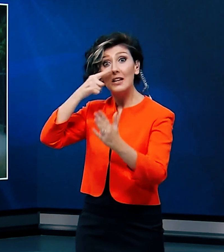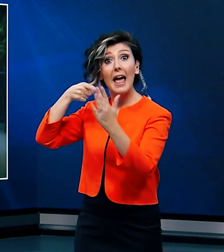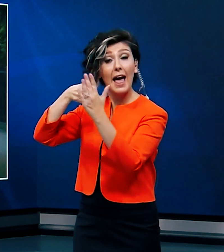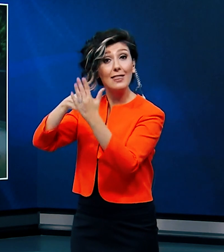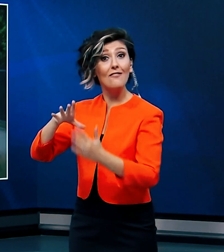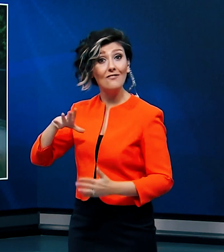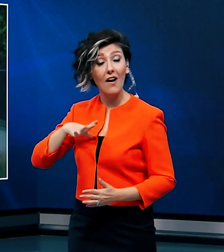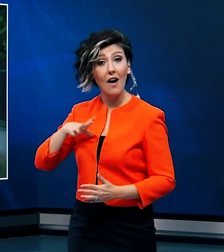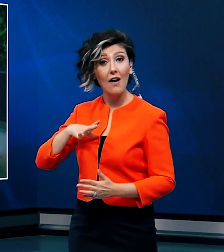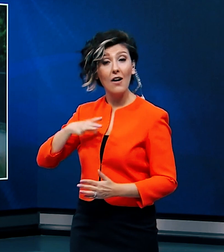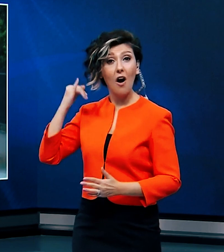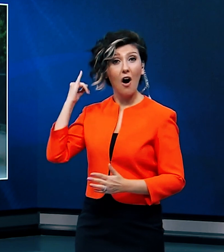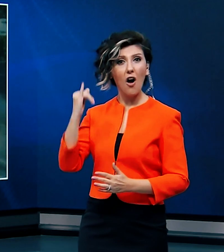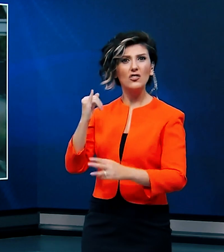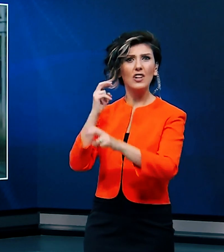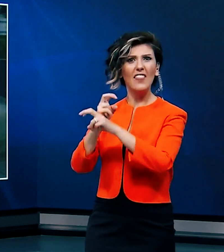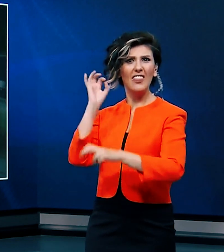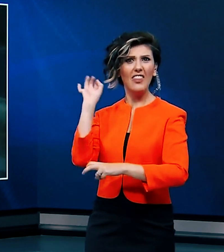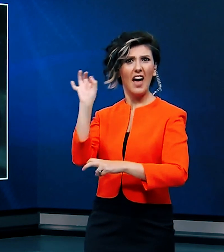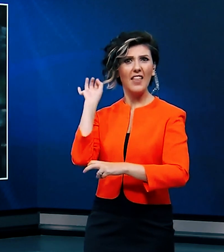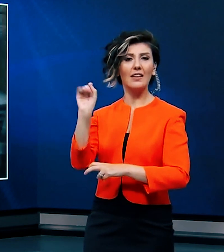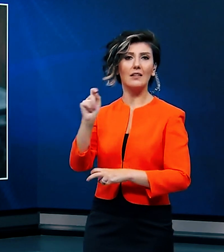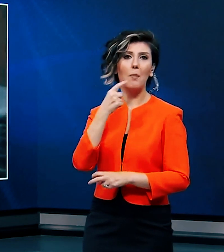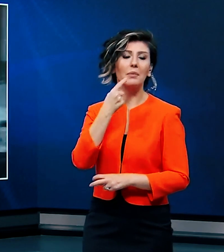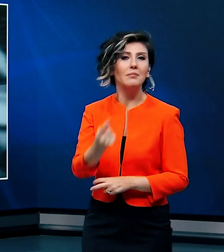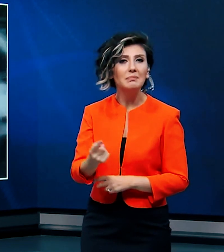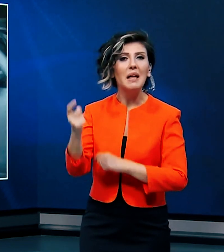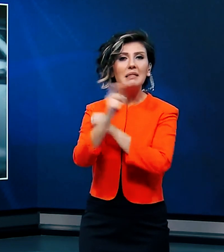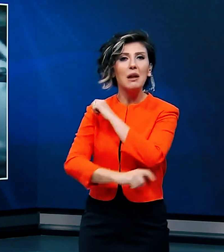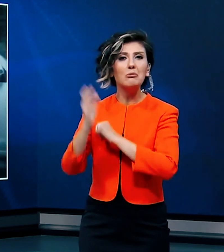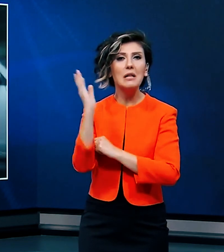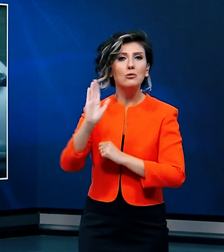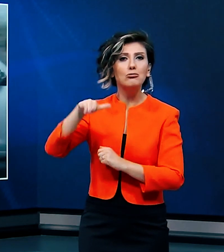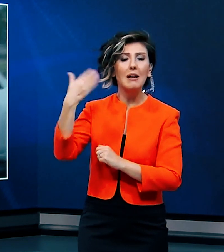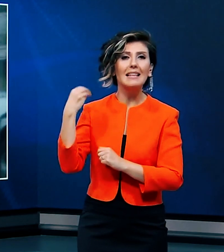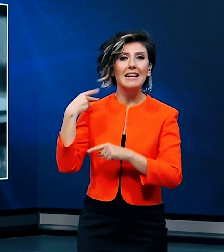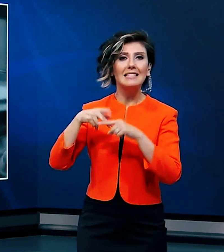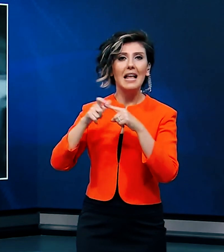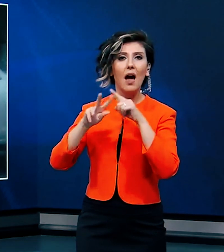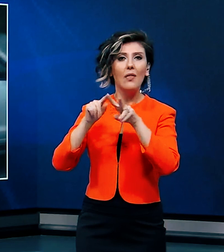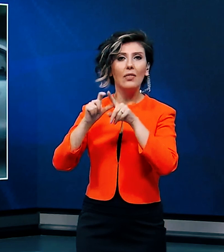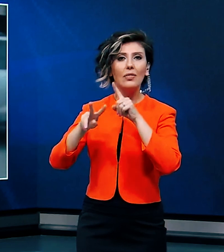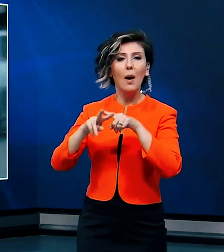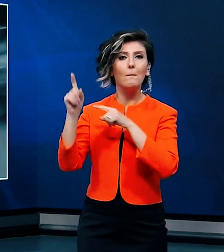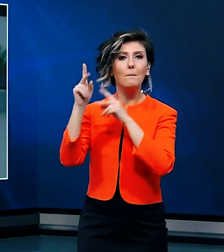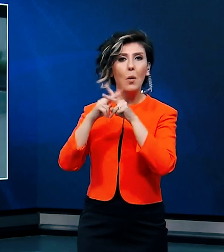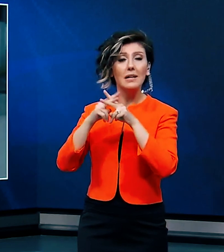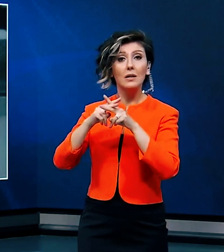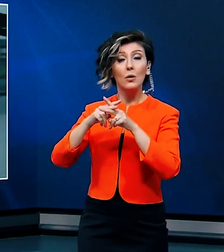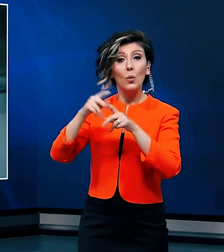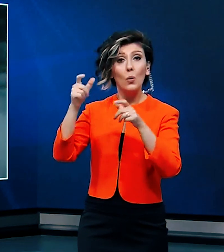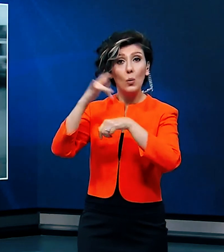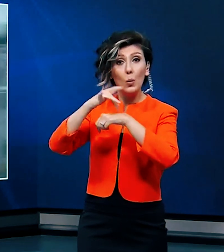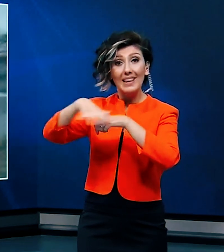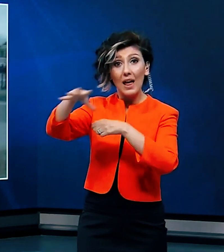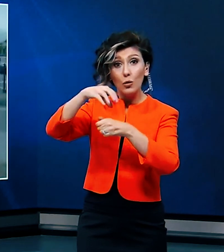hedef aldı. Alçakça tehditler savurdu. Terör saldırısı sonrası Yeni Zelanda polisi ülkedeki tüm